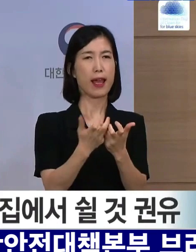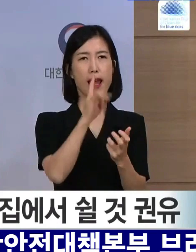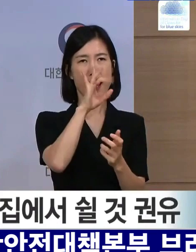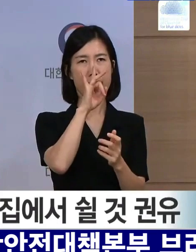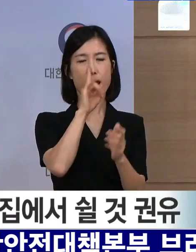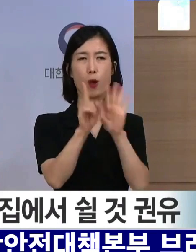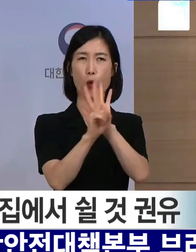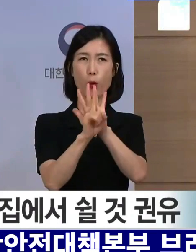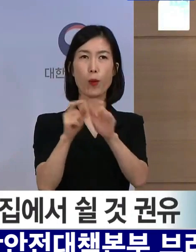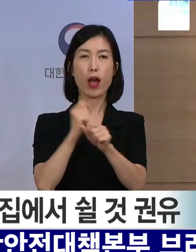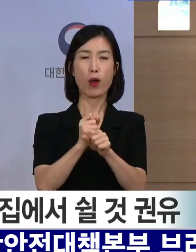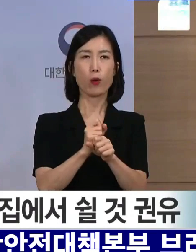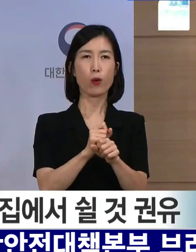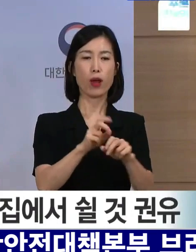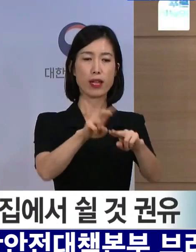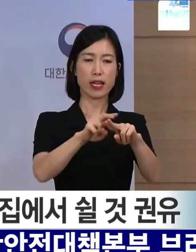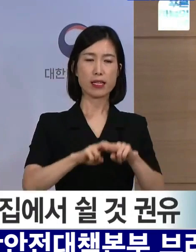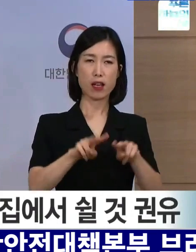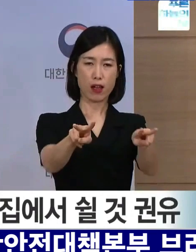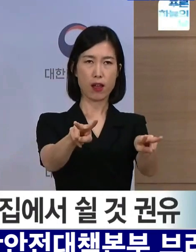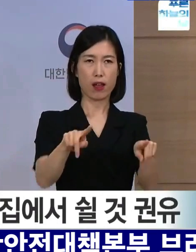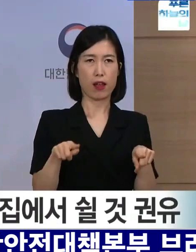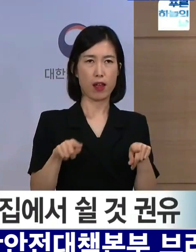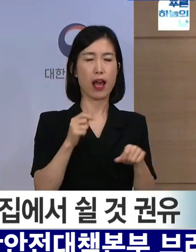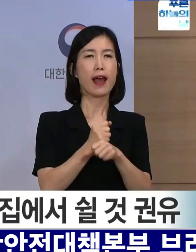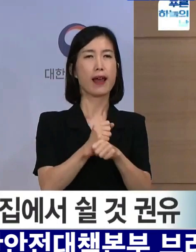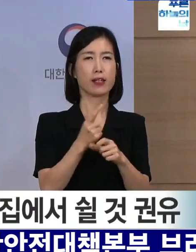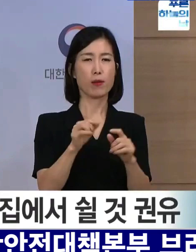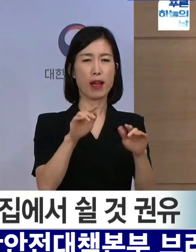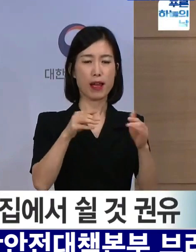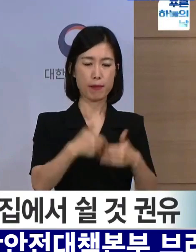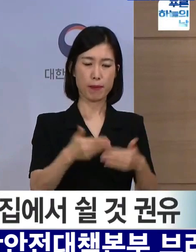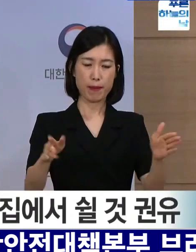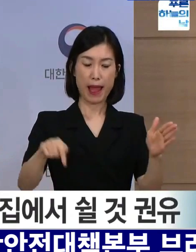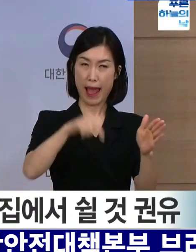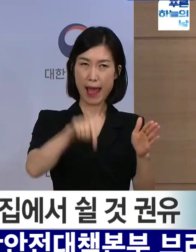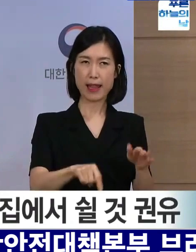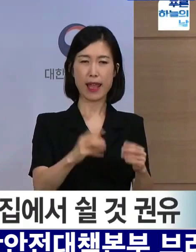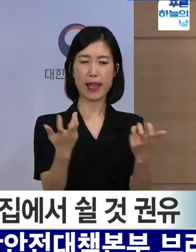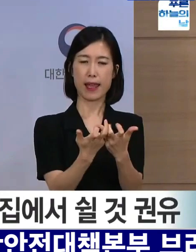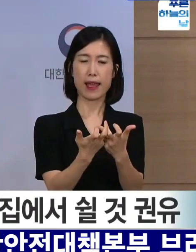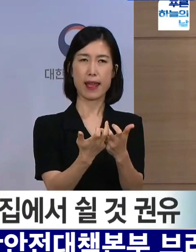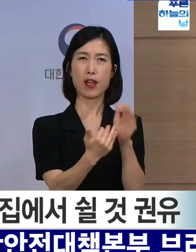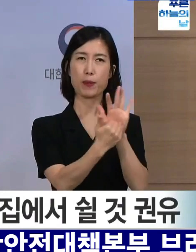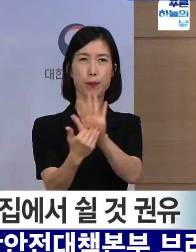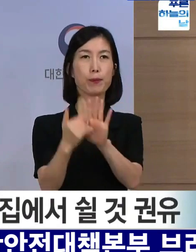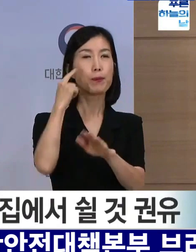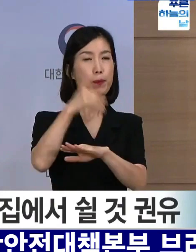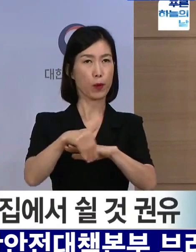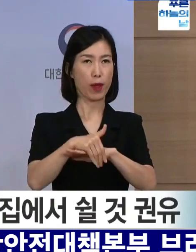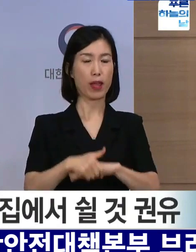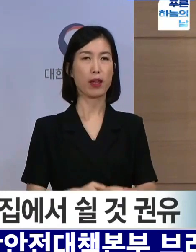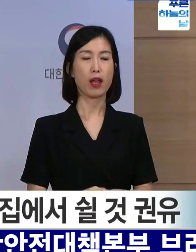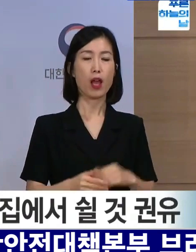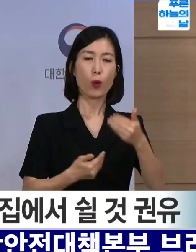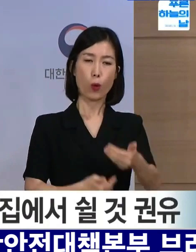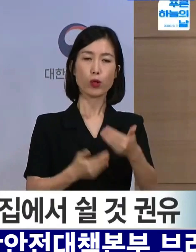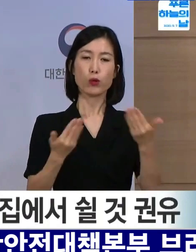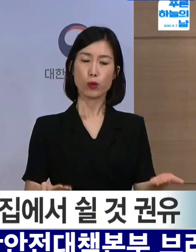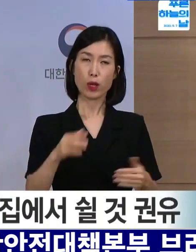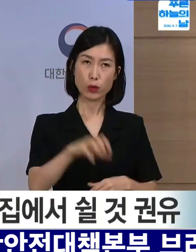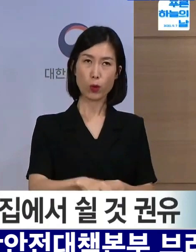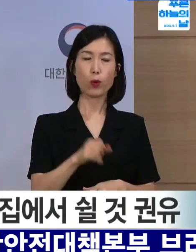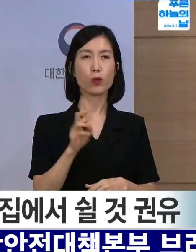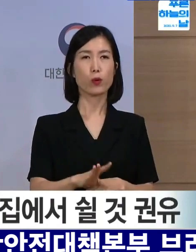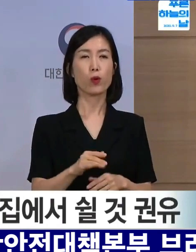운영하고 한 줄 안기 자석 배치로 시설 내 밀집도를 낮추겠습니다. 휴게소, 고향집